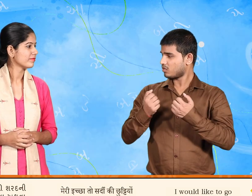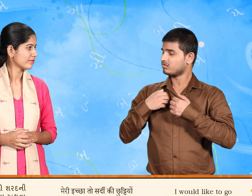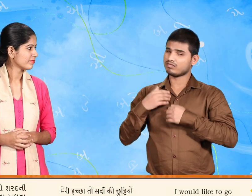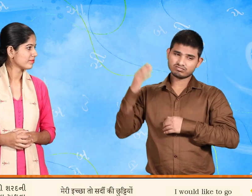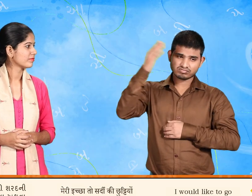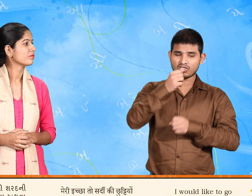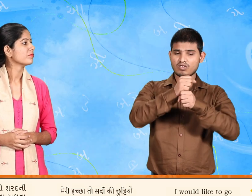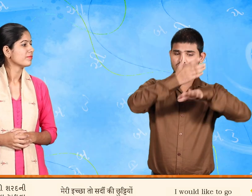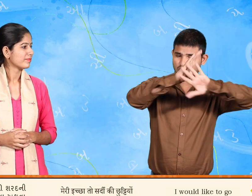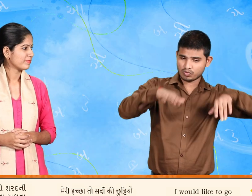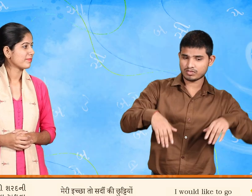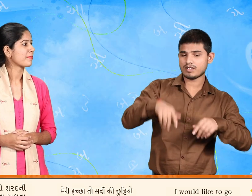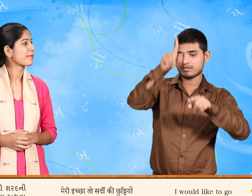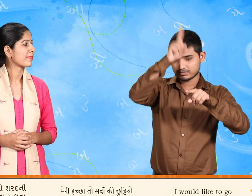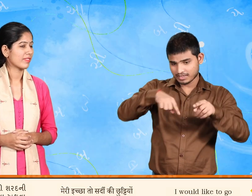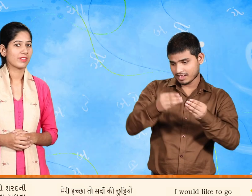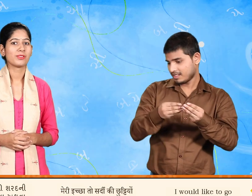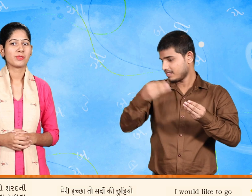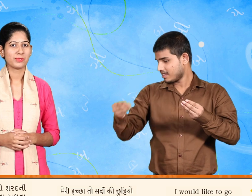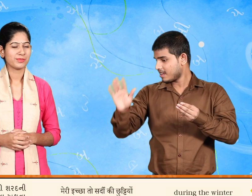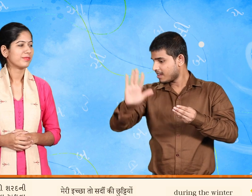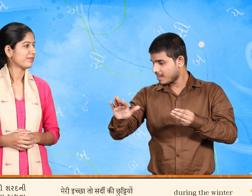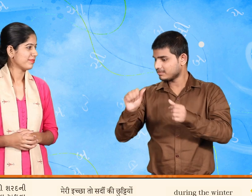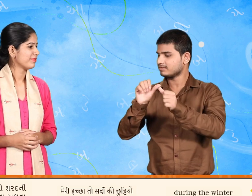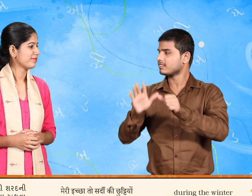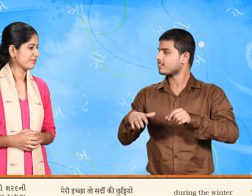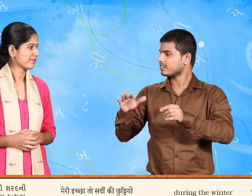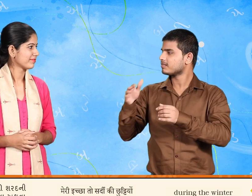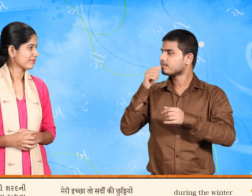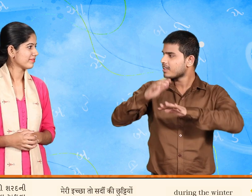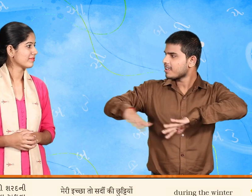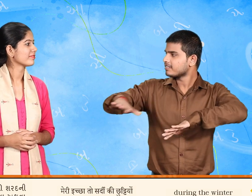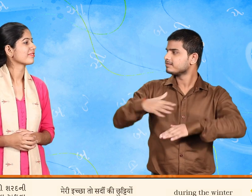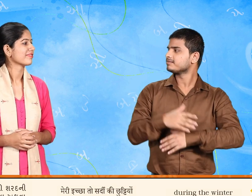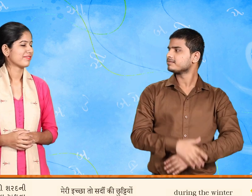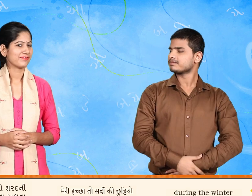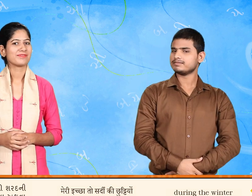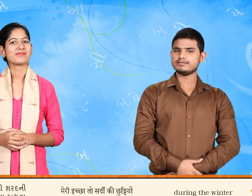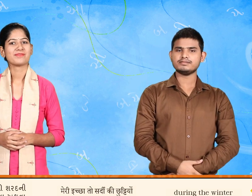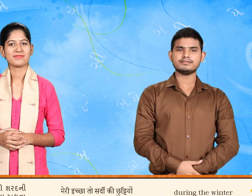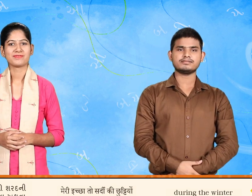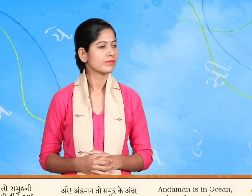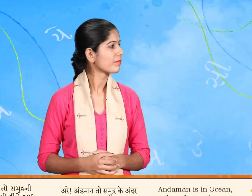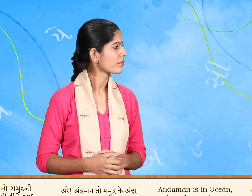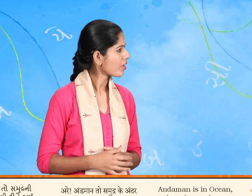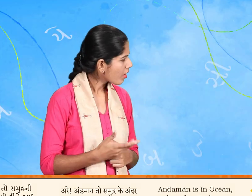શ્યાડાની રજાઓમાં ગોવા અથવા આંદા માન જવાની છે અરે